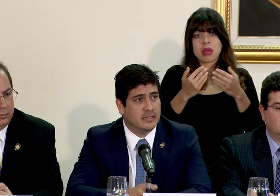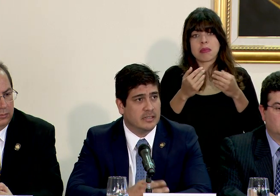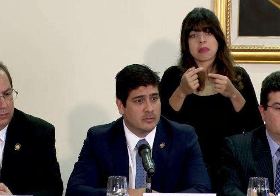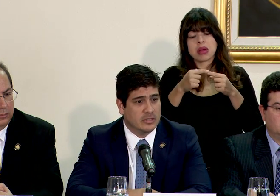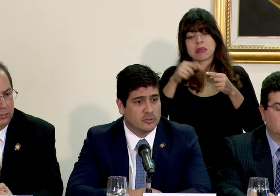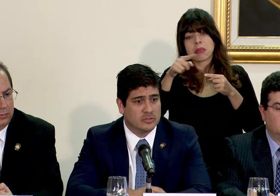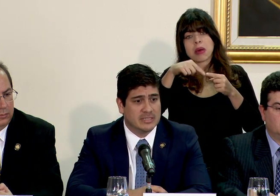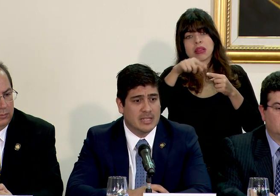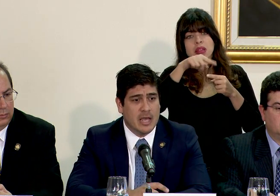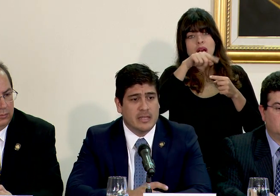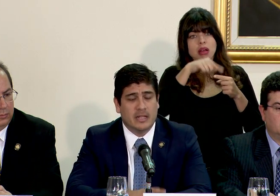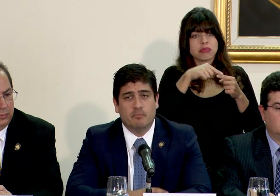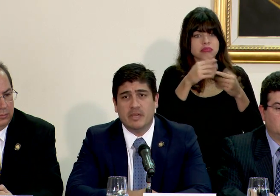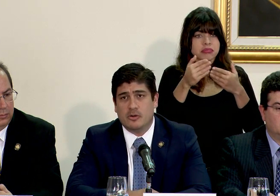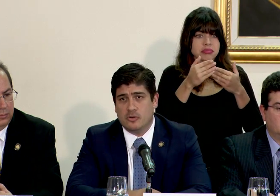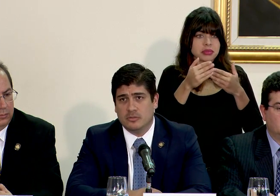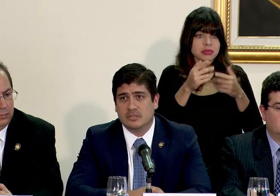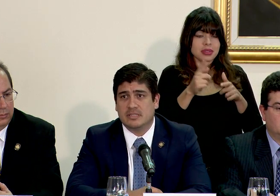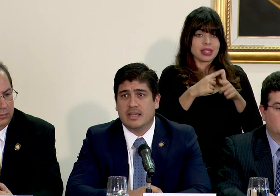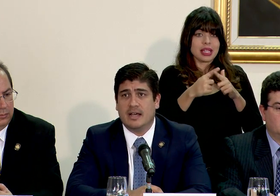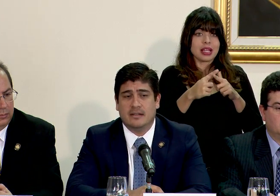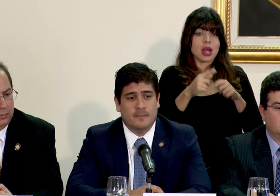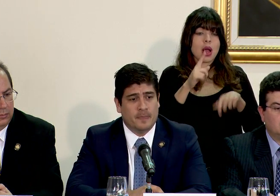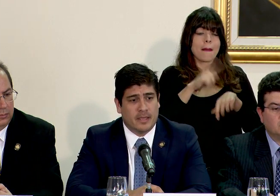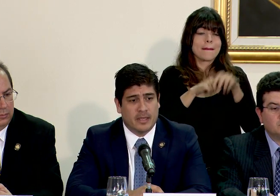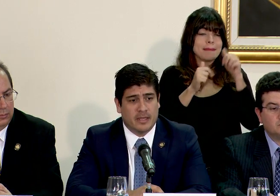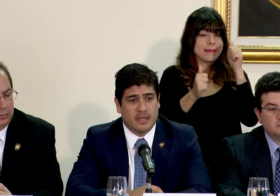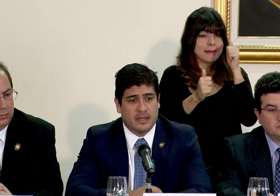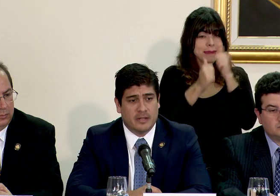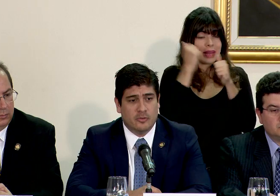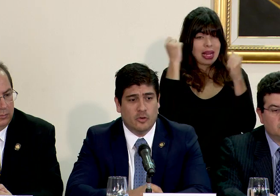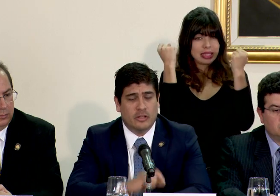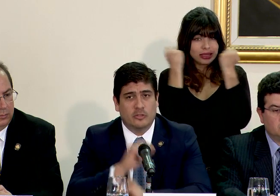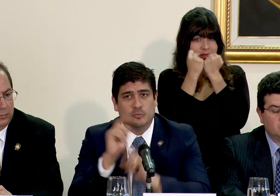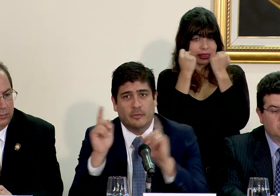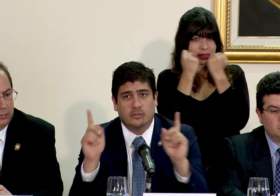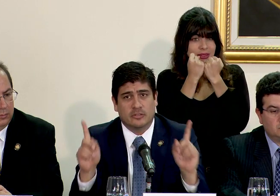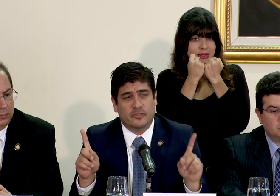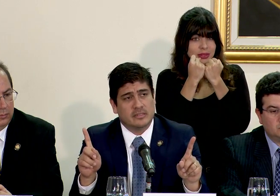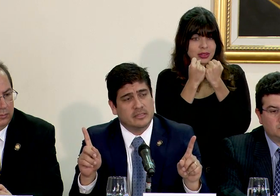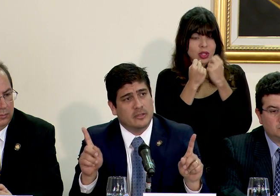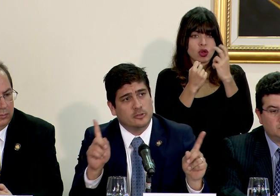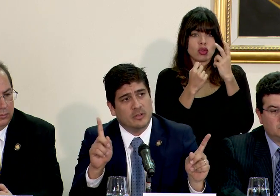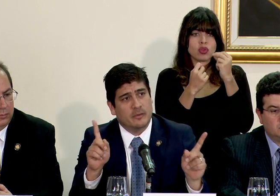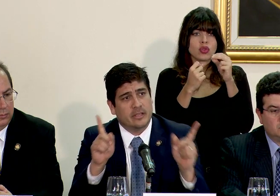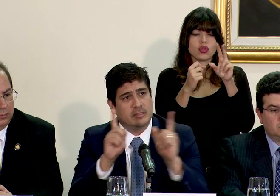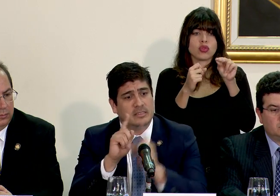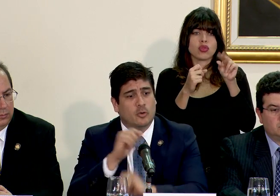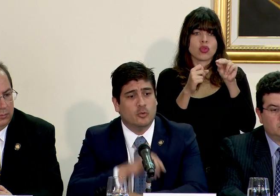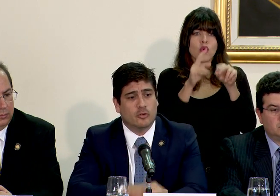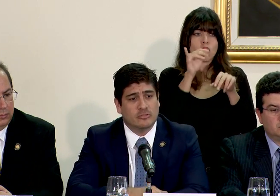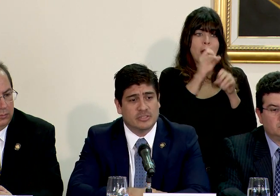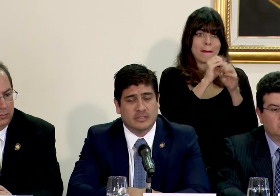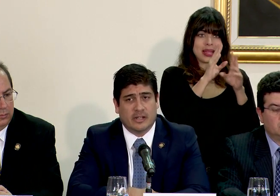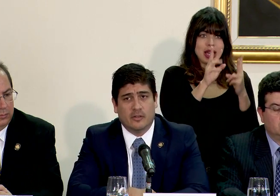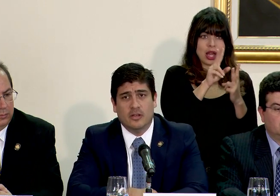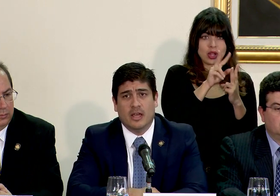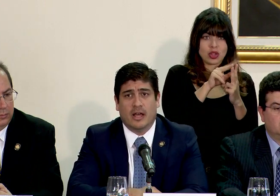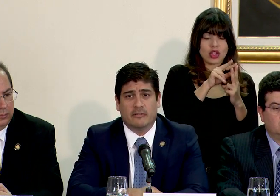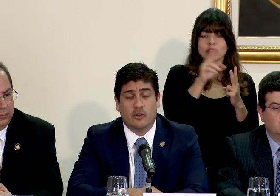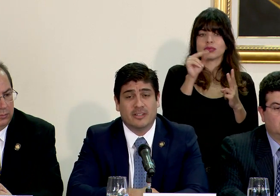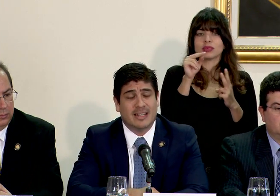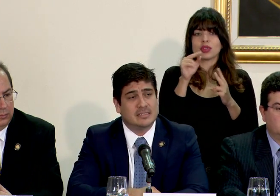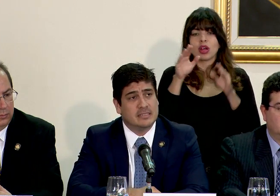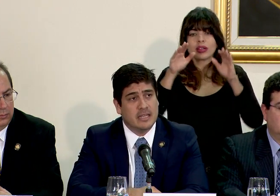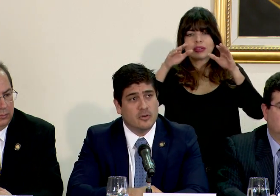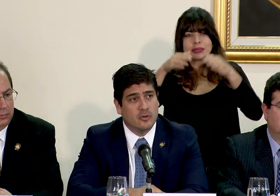diligencia, tiene algunas cosas y el pico se da no en dos momentos diferenciados como en la mañana sino uno concentrado